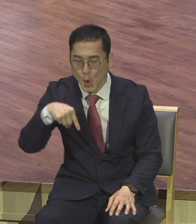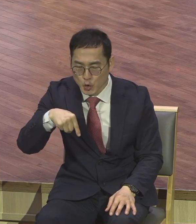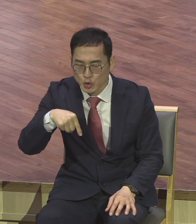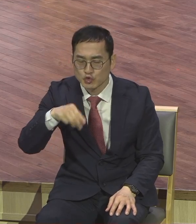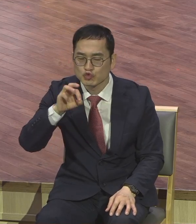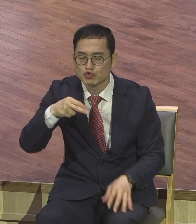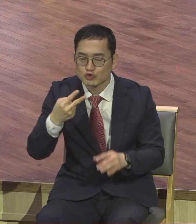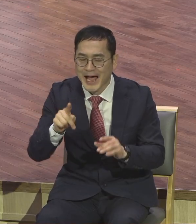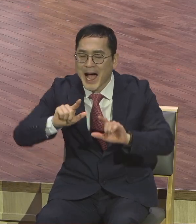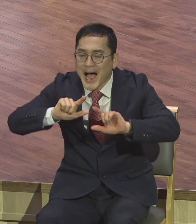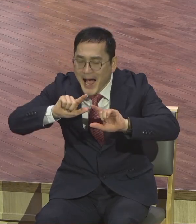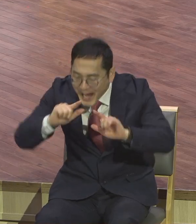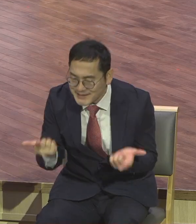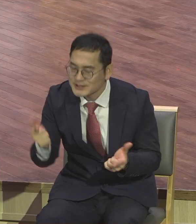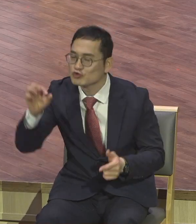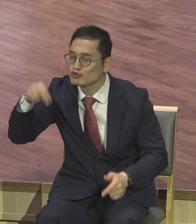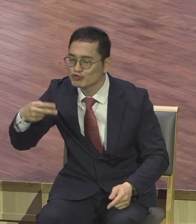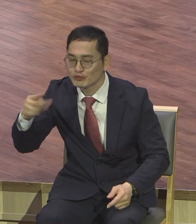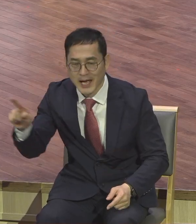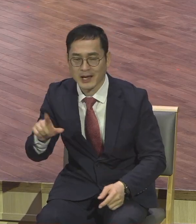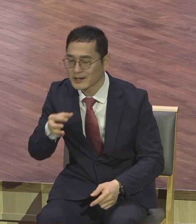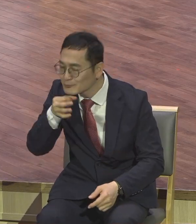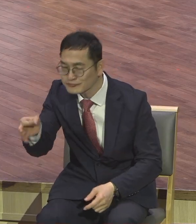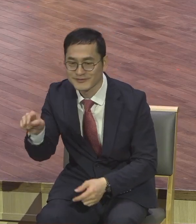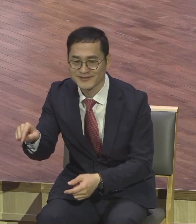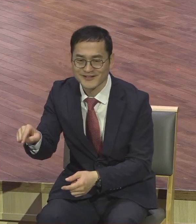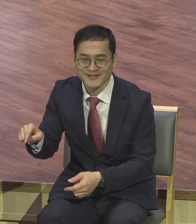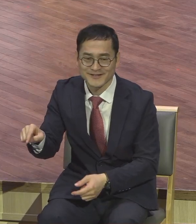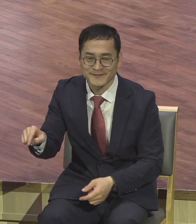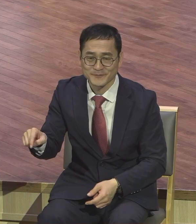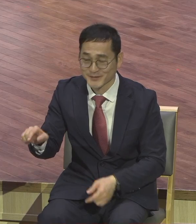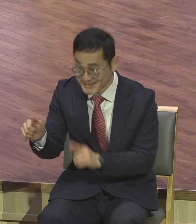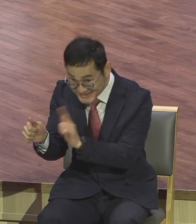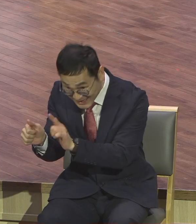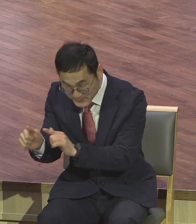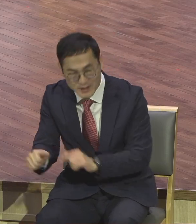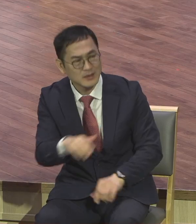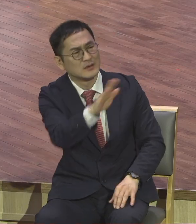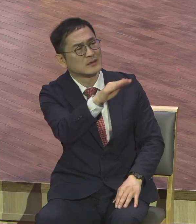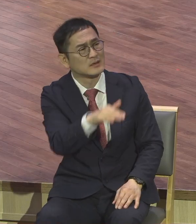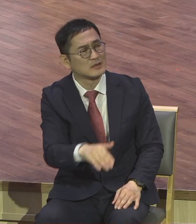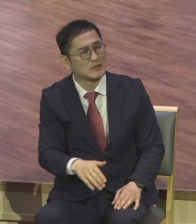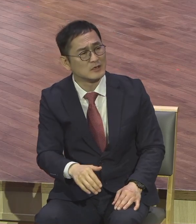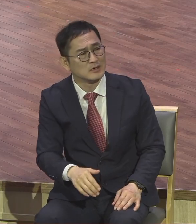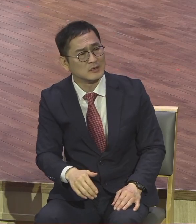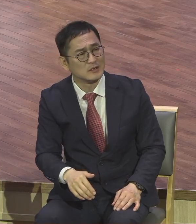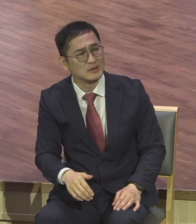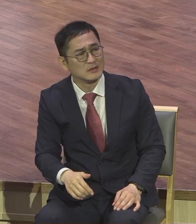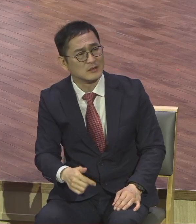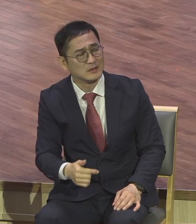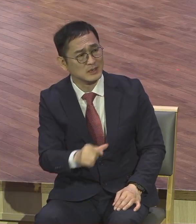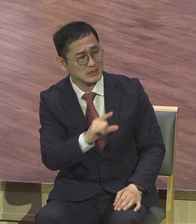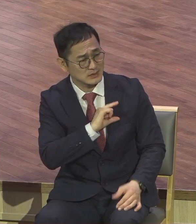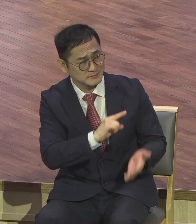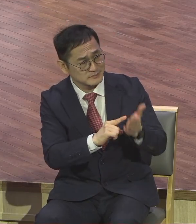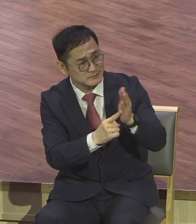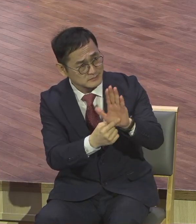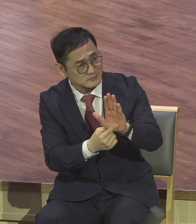이 다데오거든요. 주여 어찌하여 자기를 우리에게 나타내시고 세상에서는 아니하려